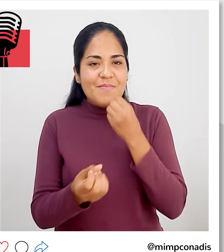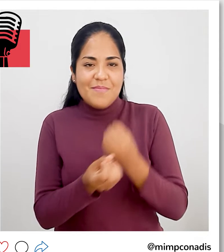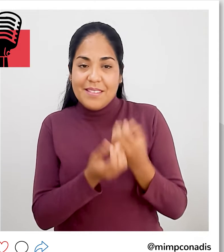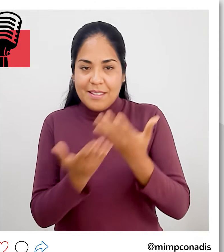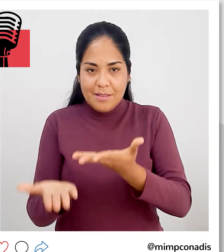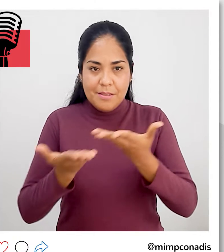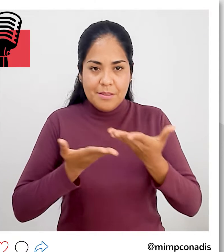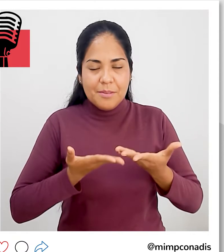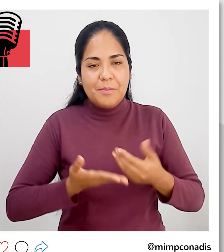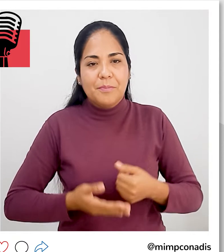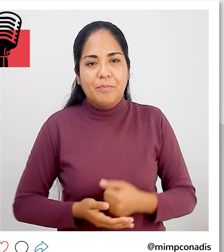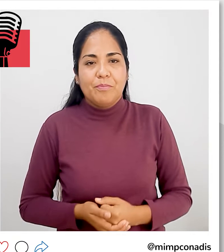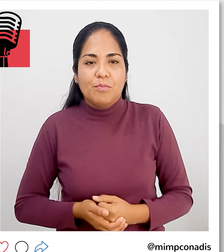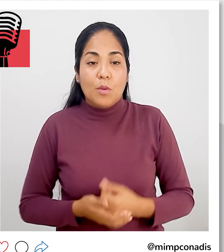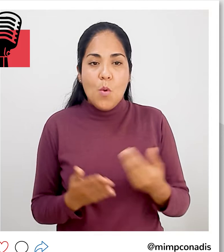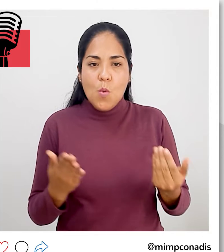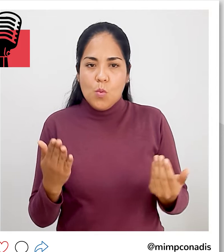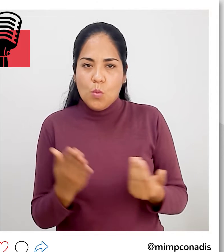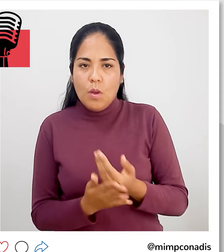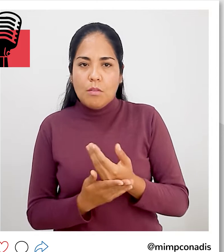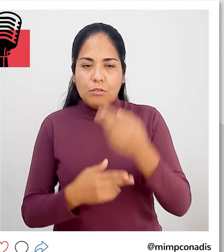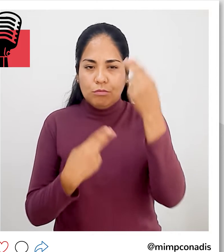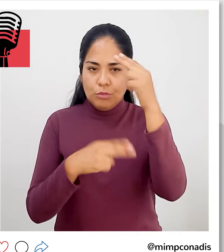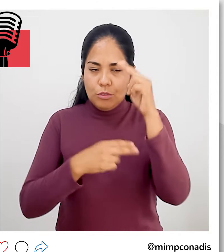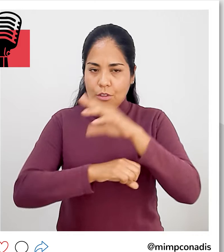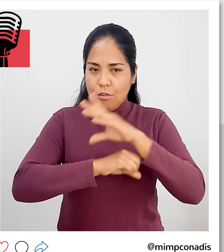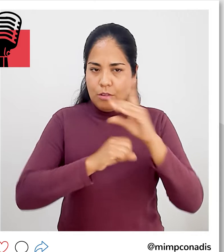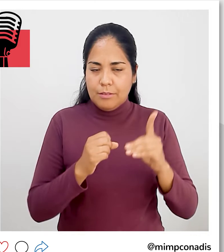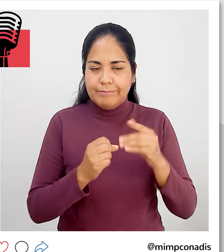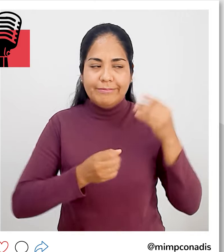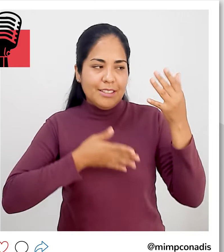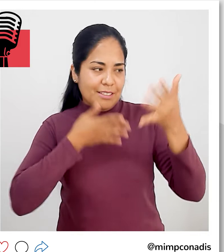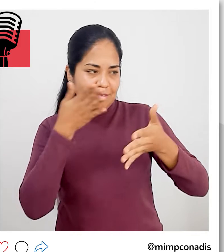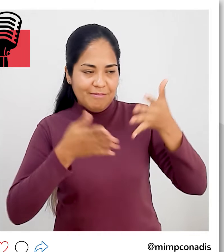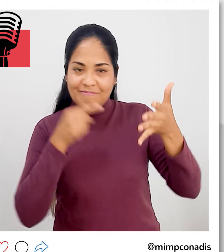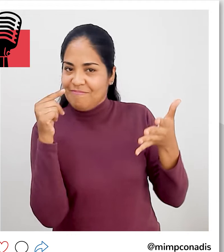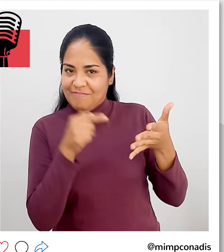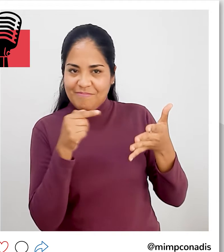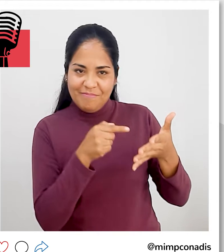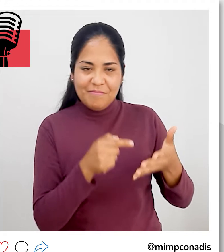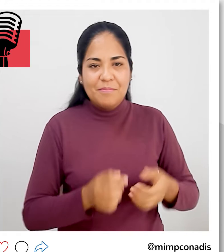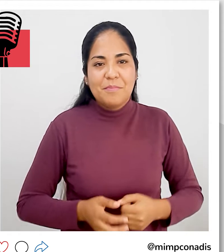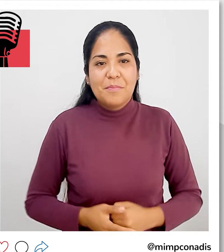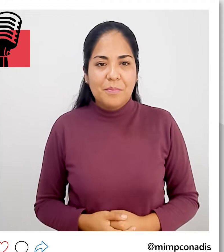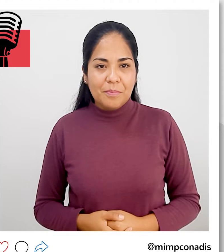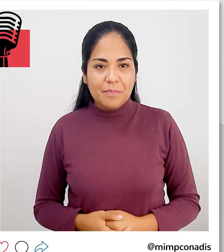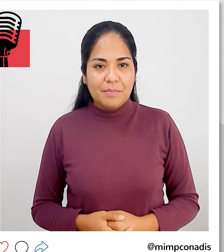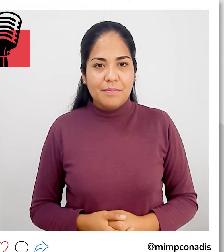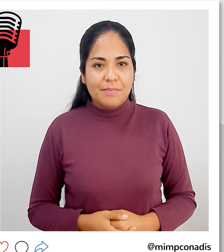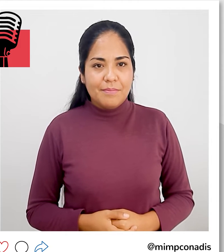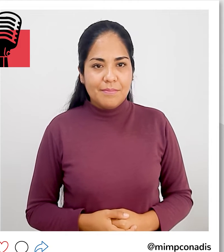Bienvenidas y bienvenidos a una nueva edición de Nótico Nadis, un podcast en señas